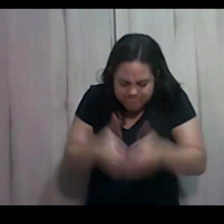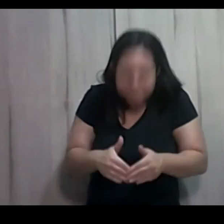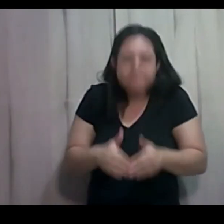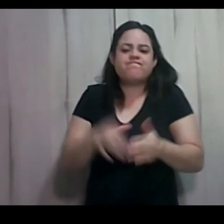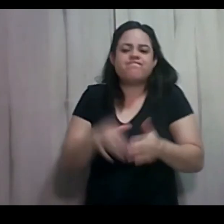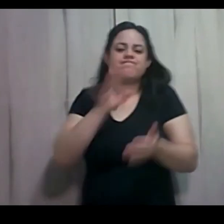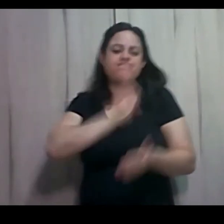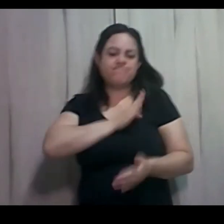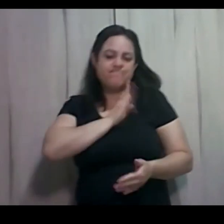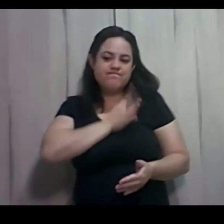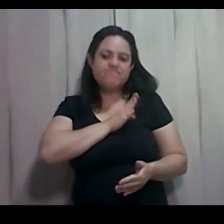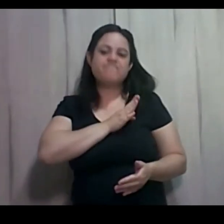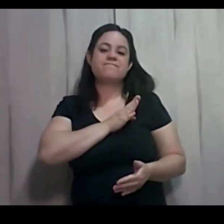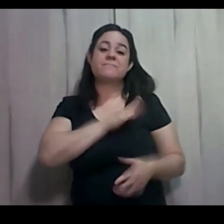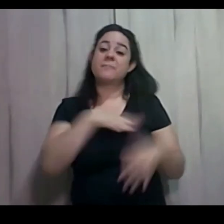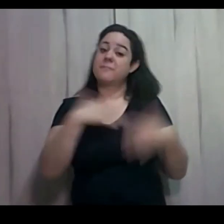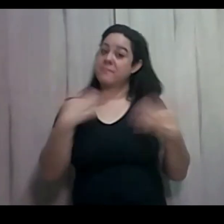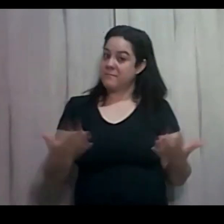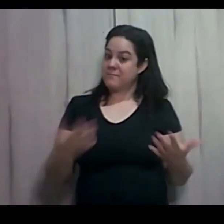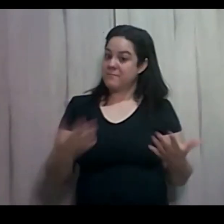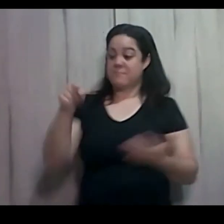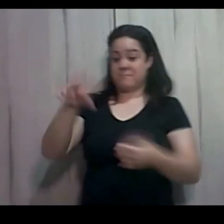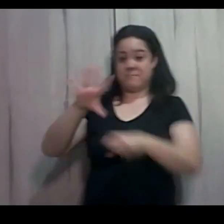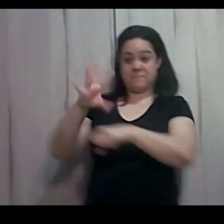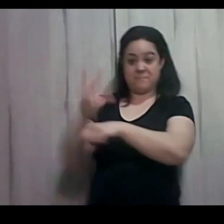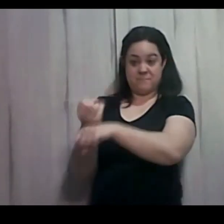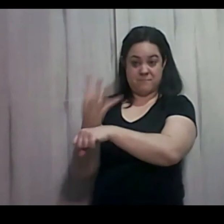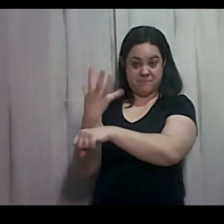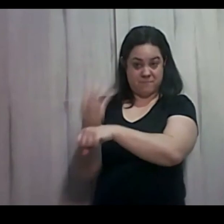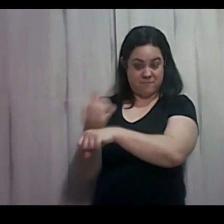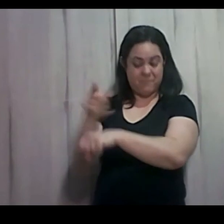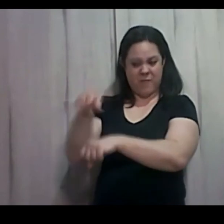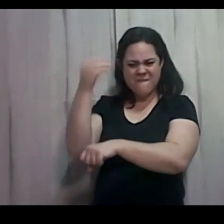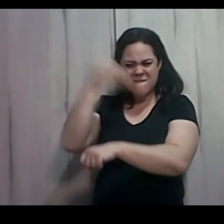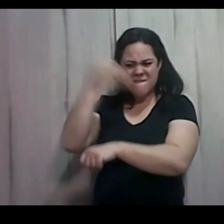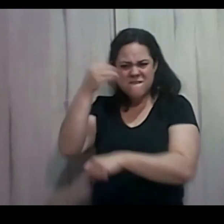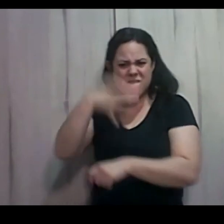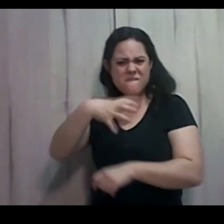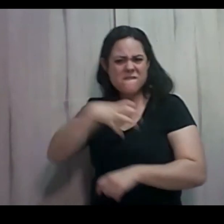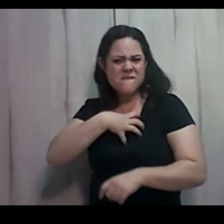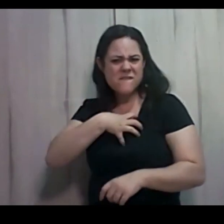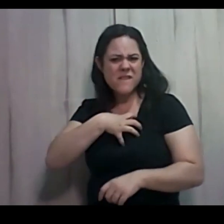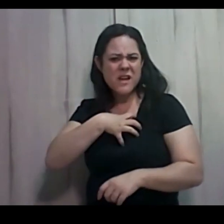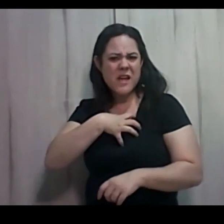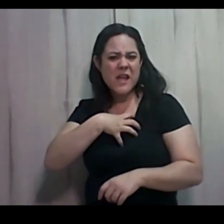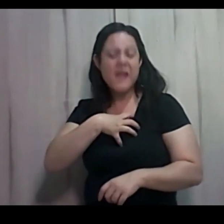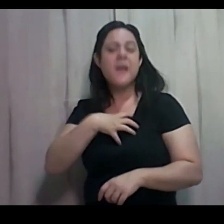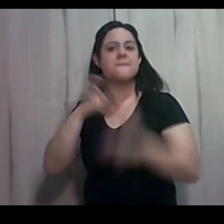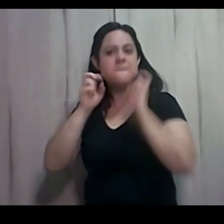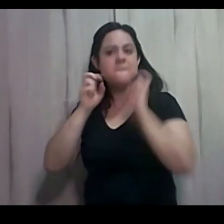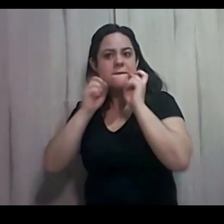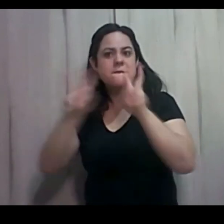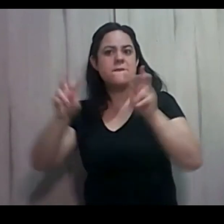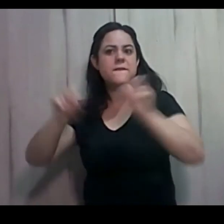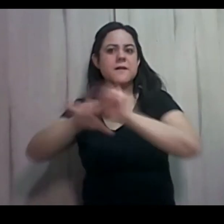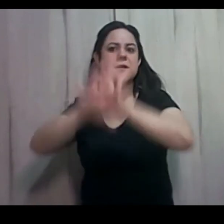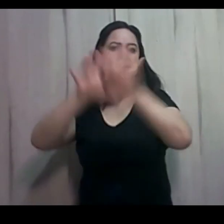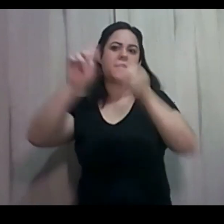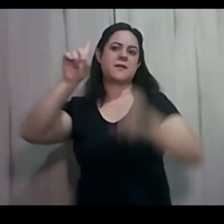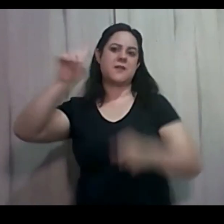Então, a igreja de Filadélfia, fragilizada, fraca, ela viu a glória de Deus. Se você tem se sentido assim,